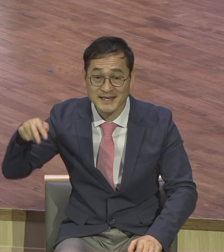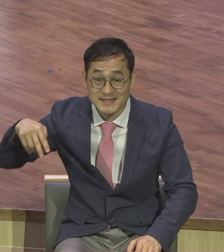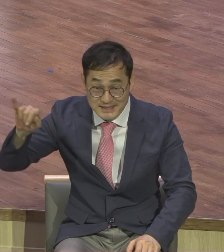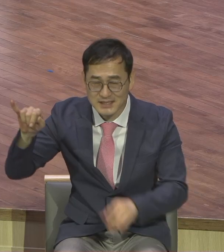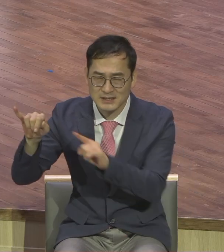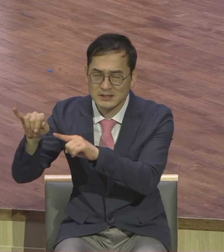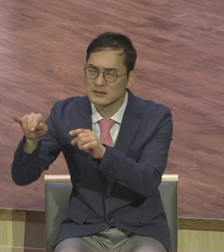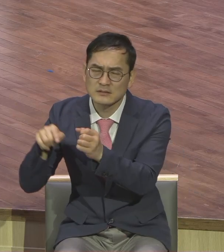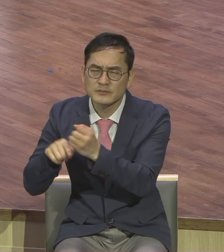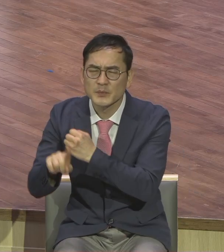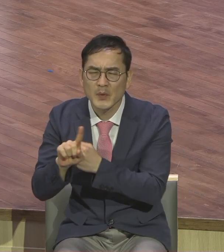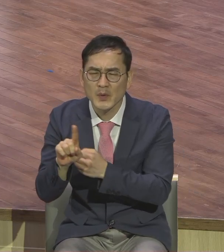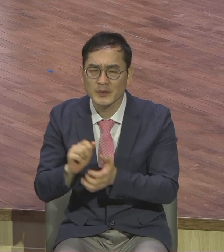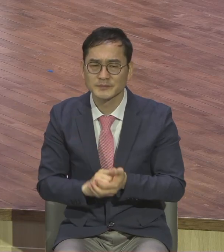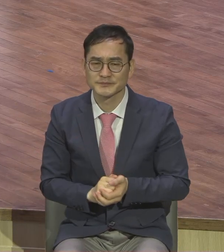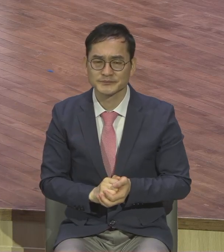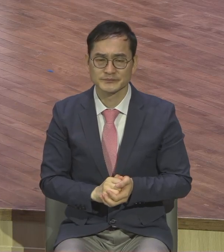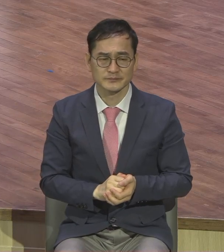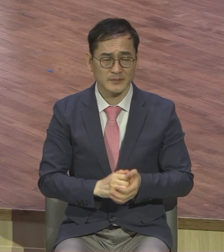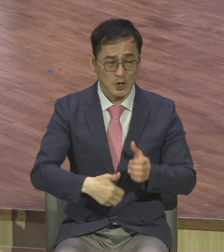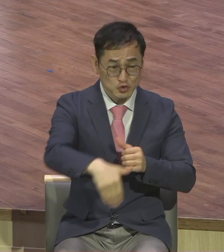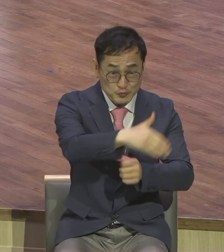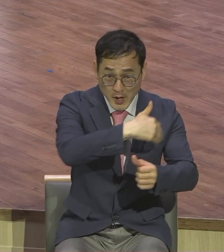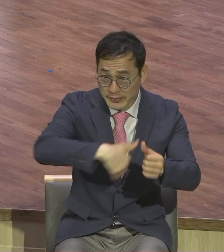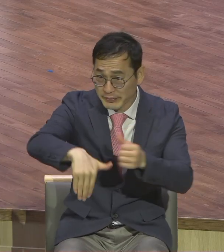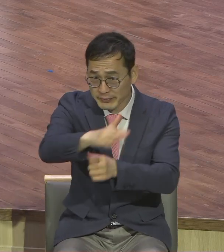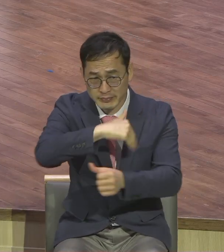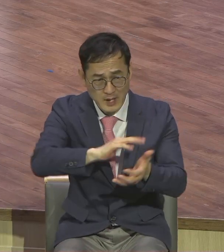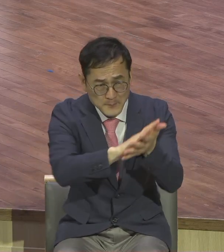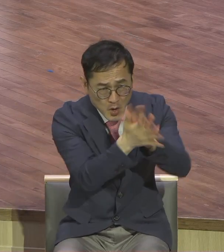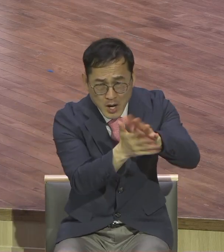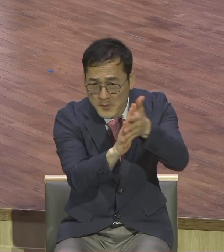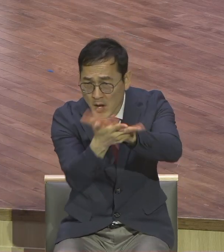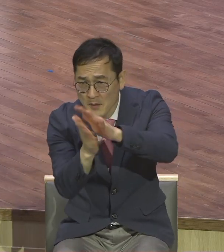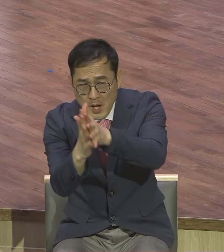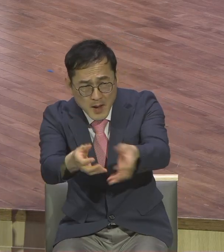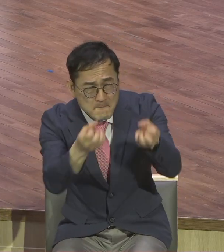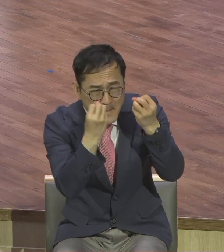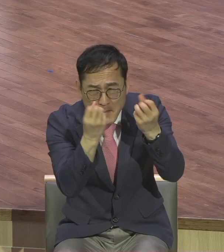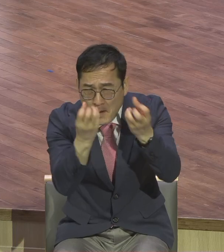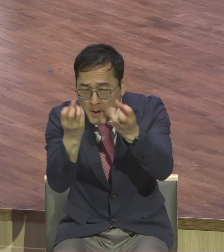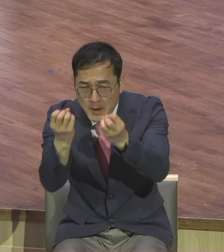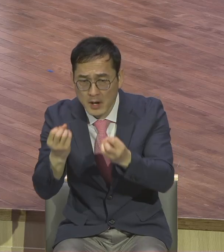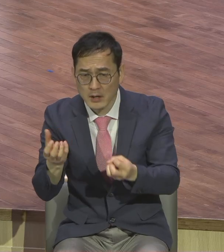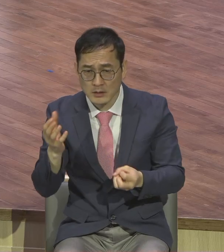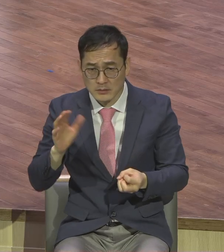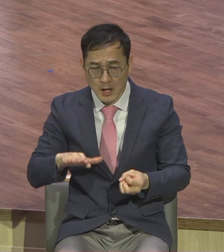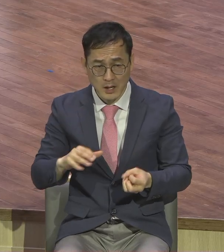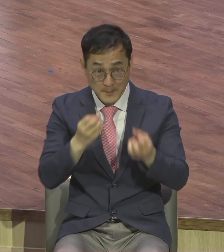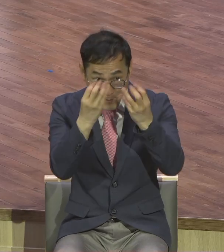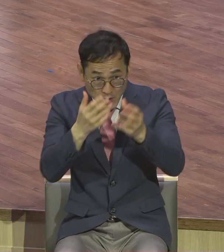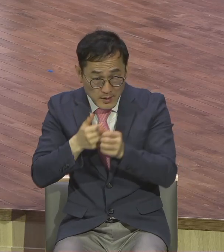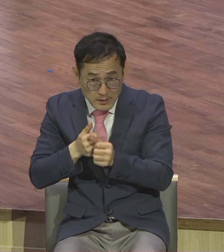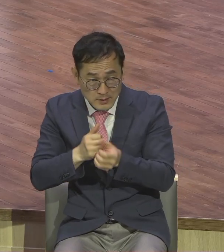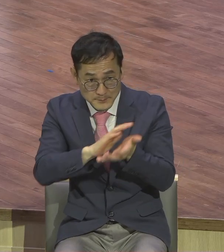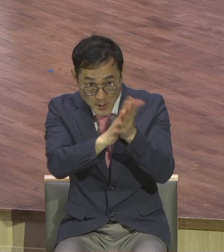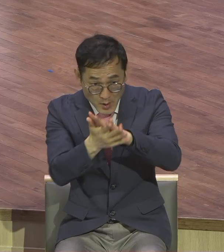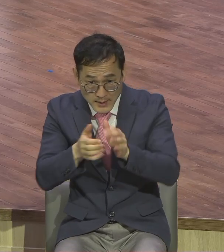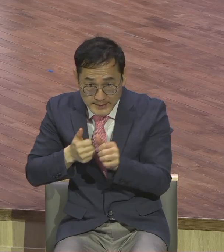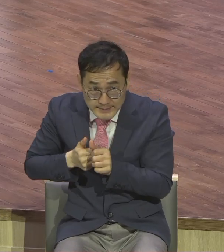주변 상황은 막 급변하게 변하고 있는데 변화되고 있는 것을 눈치를